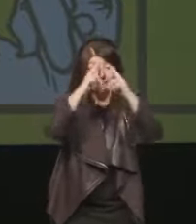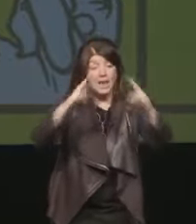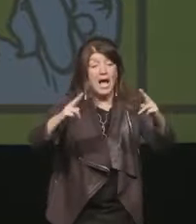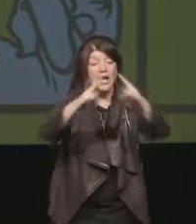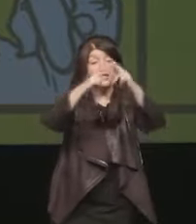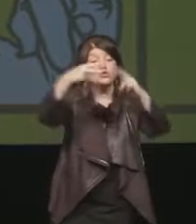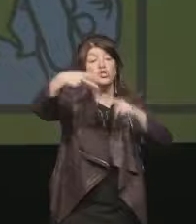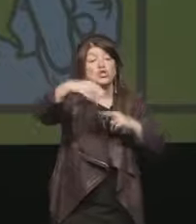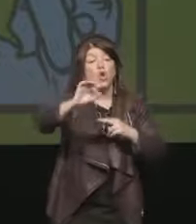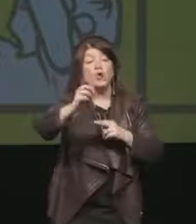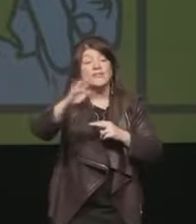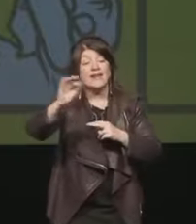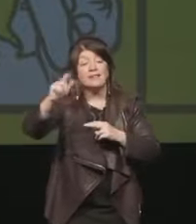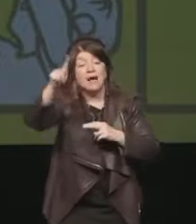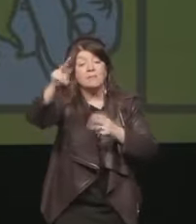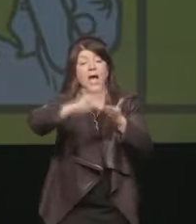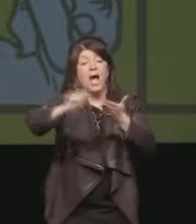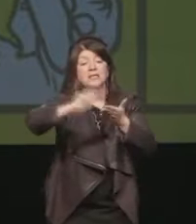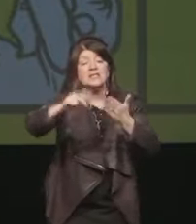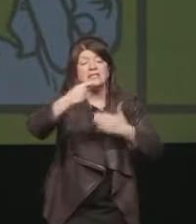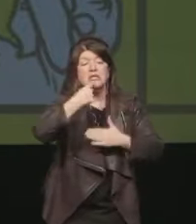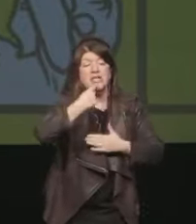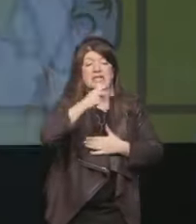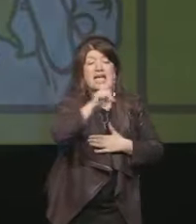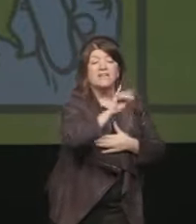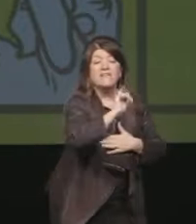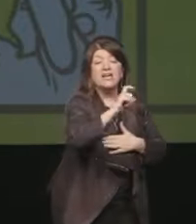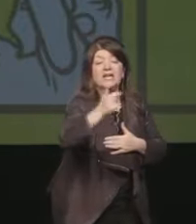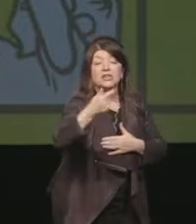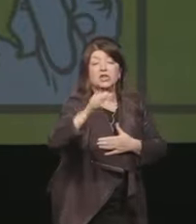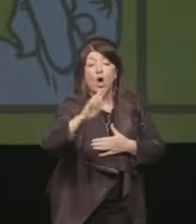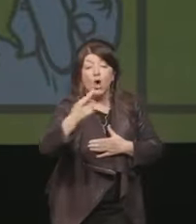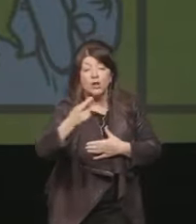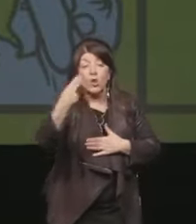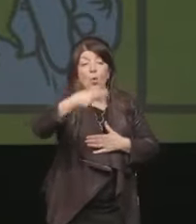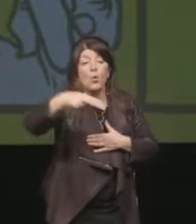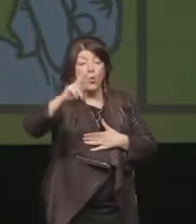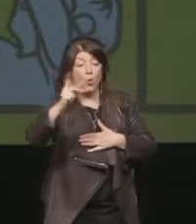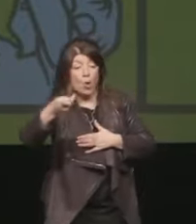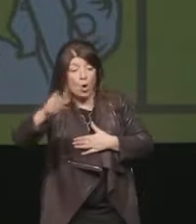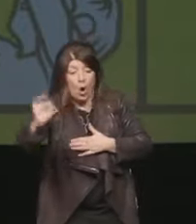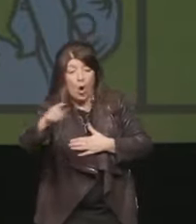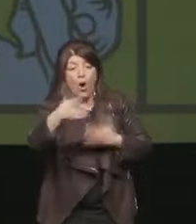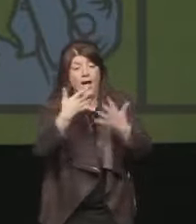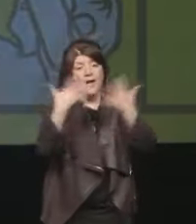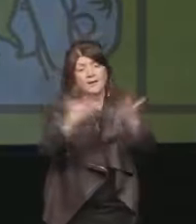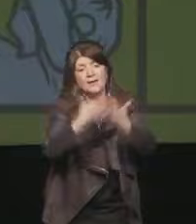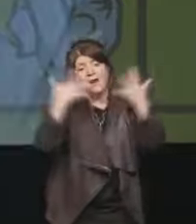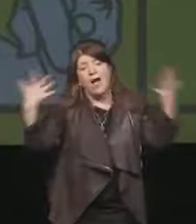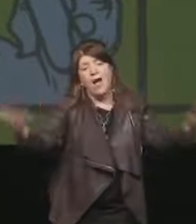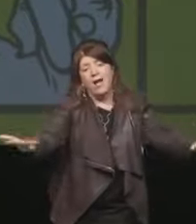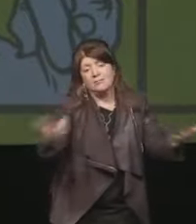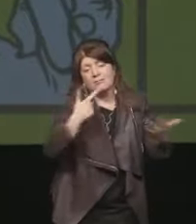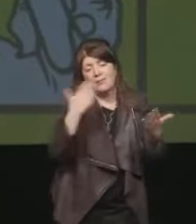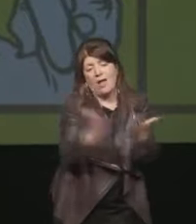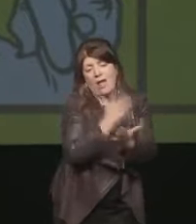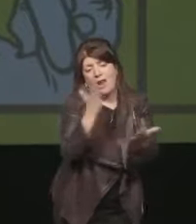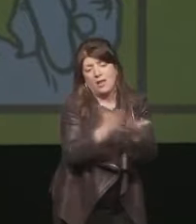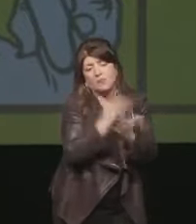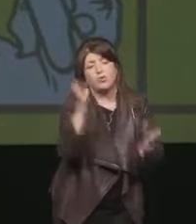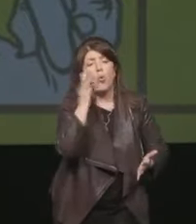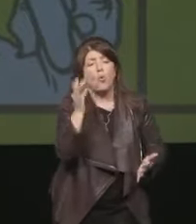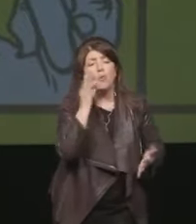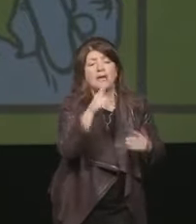pensiero va lì a Notre Dame a questo magnifico libro dell'umanità l'anno scorso la Francia è stata il paese ospite